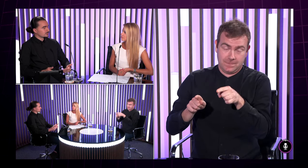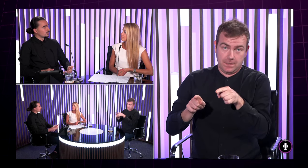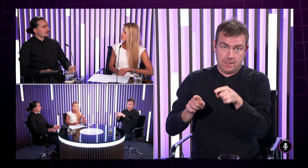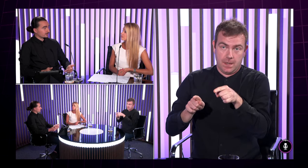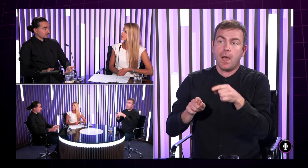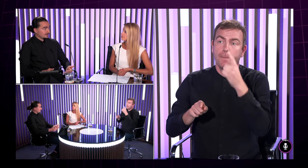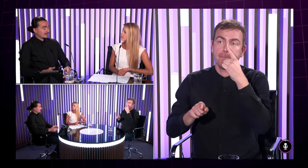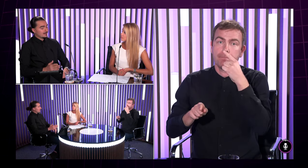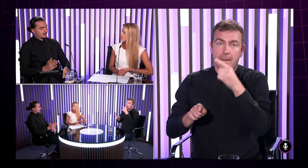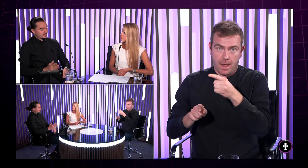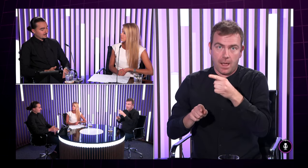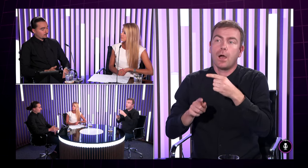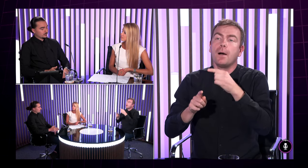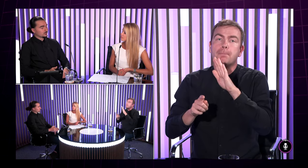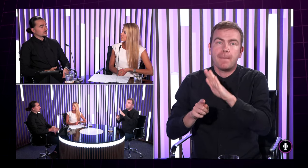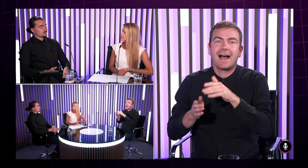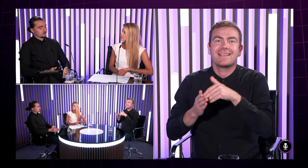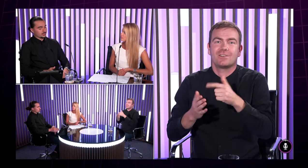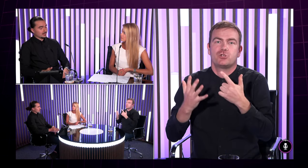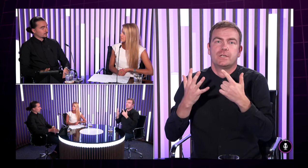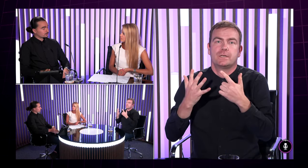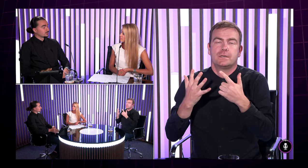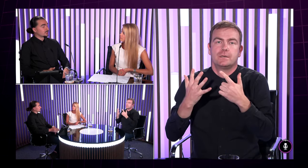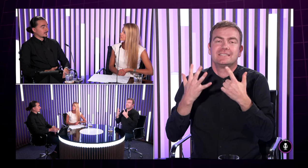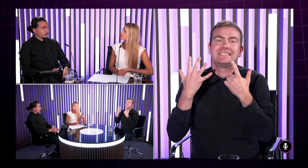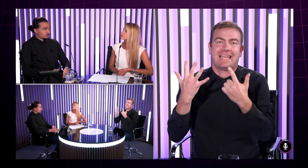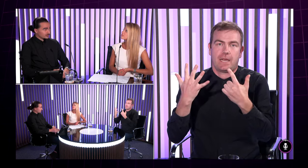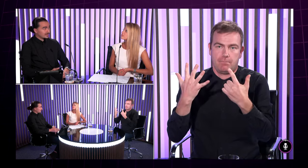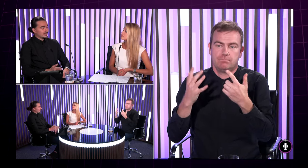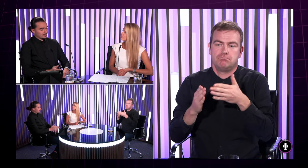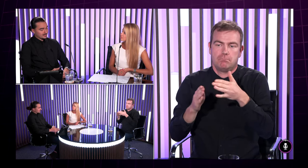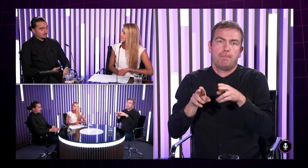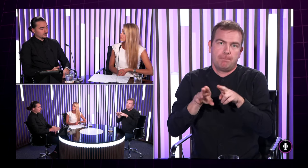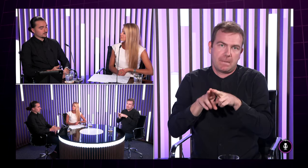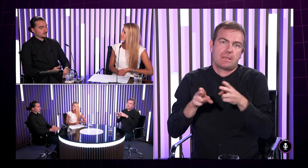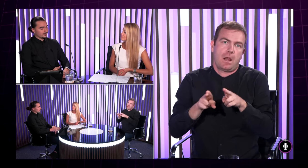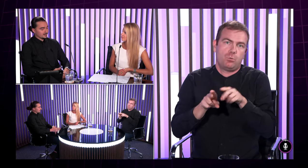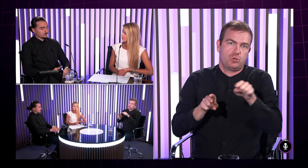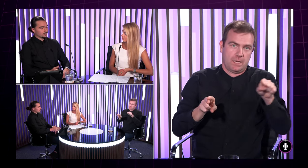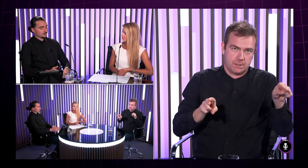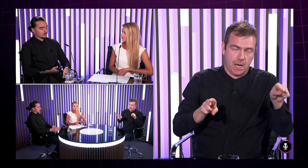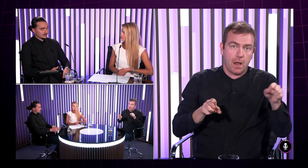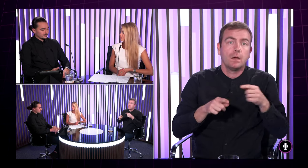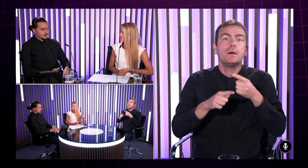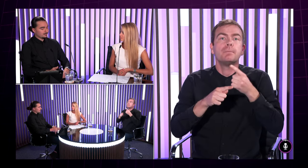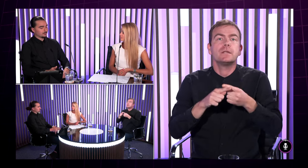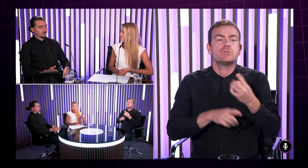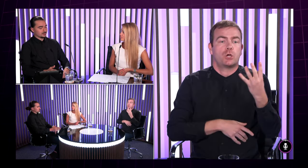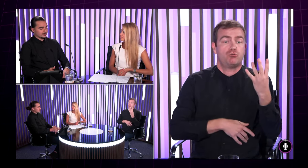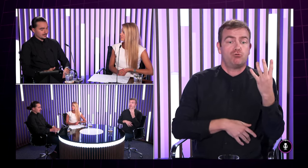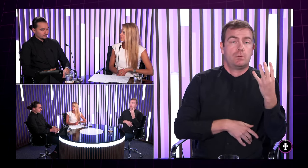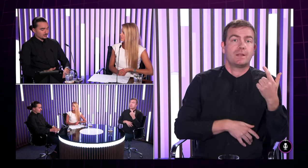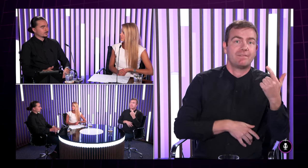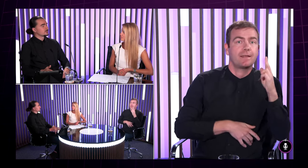sú rodincov či dokopí ich je osem presne na polovicu sú štyria počujúci štyria nepočujúci a presne na polovicu sú už dvaja muži počujúci dve ženy